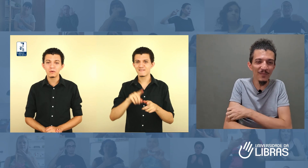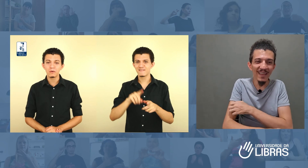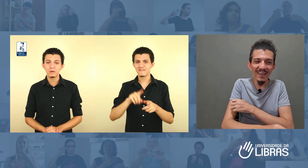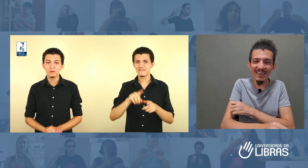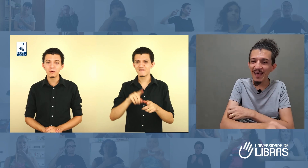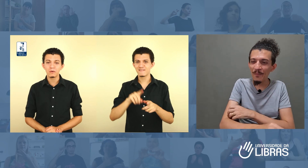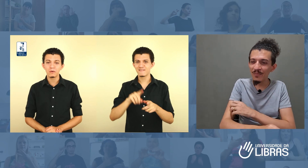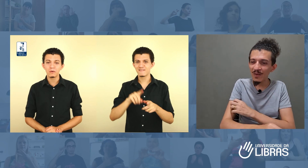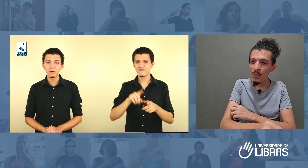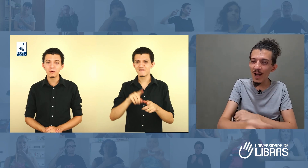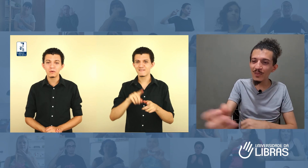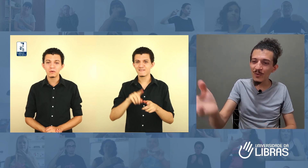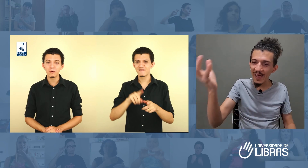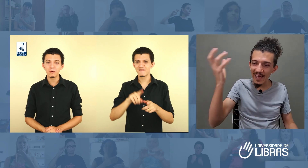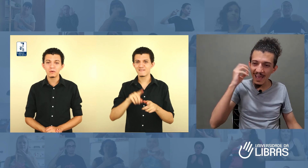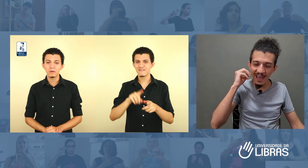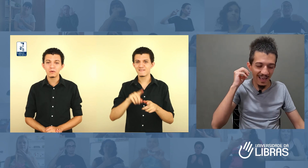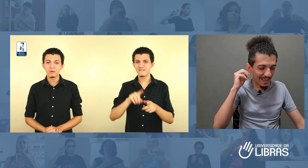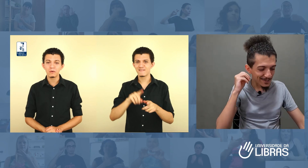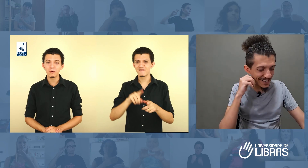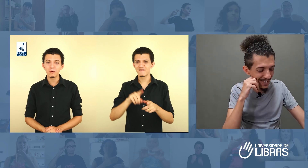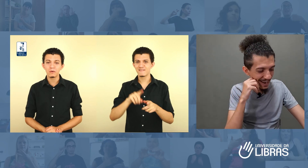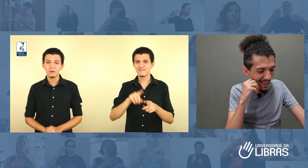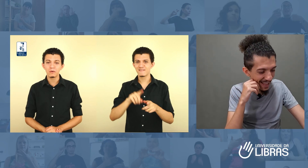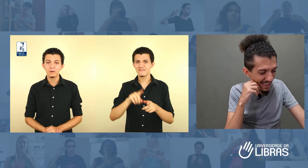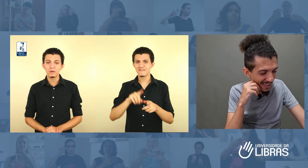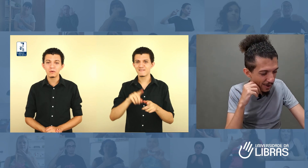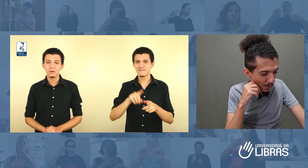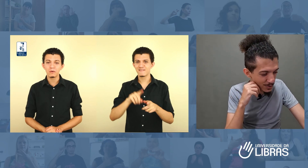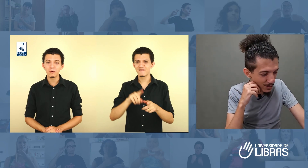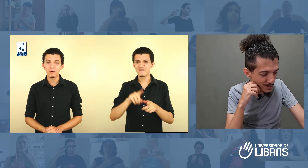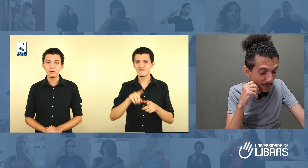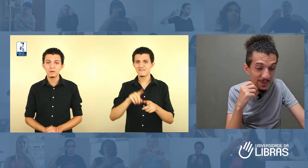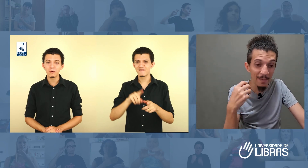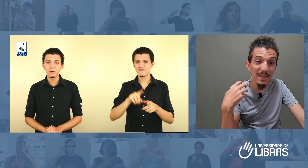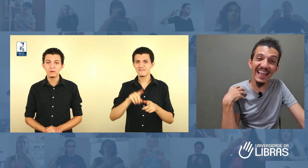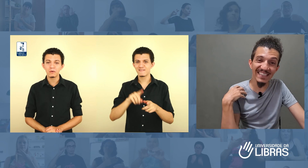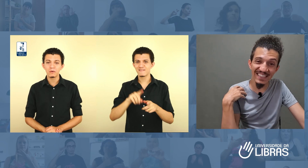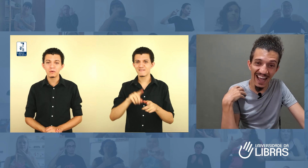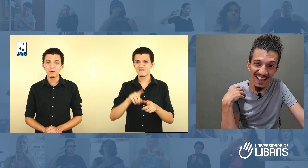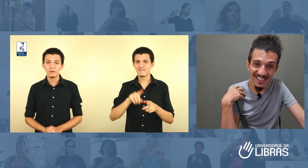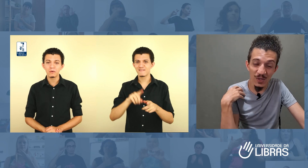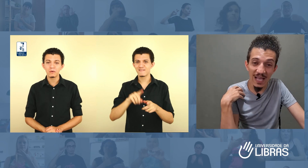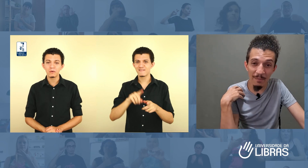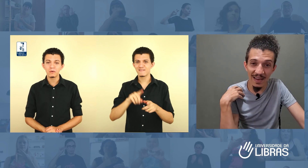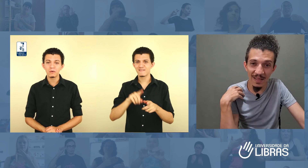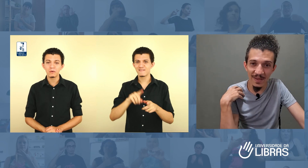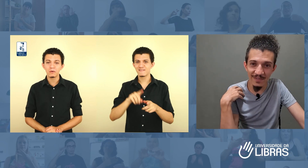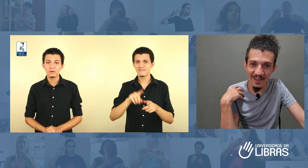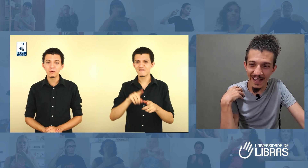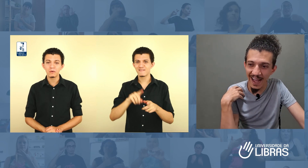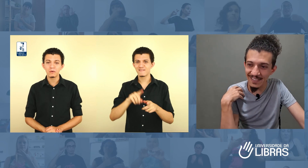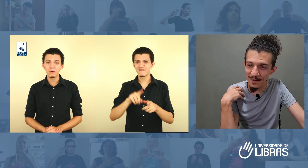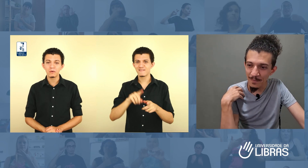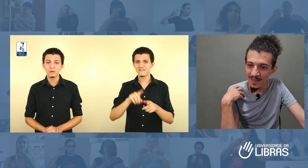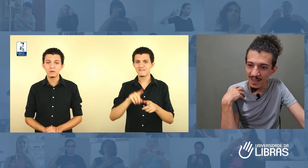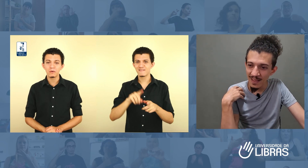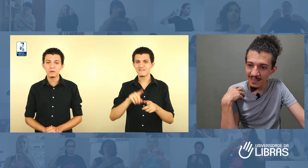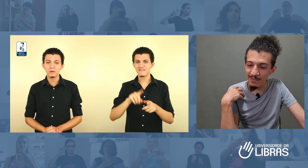que quando eu cheguei lá, os surdos, para poder me testar se eu sabia Libras de verdade, teve um